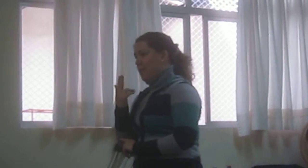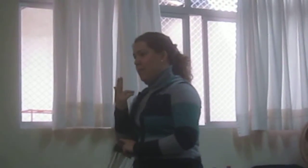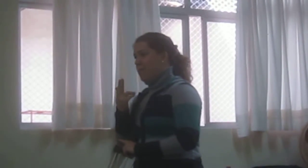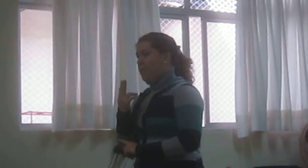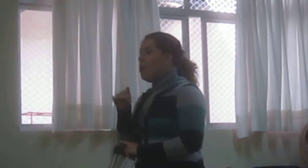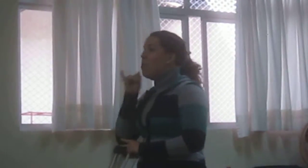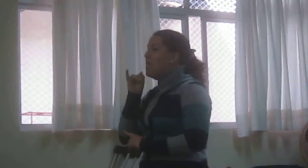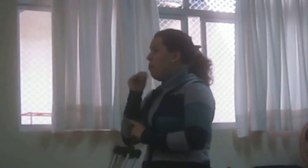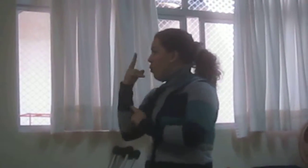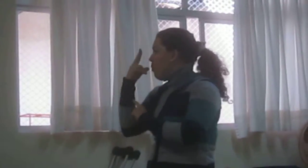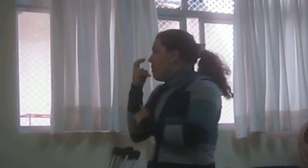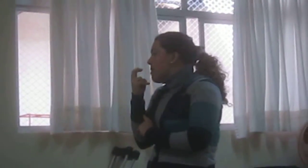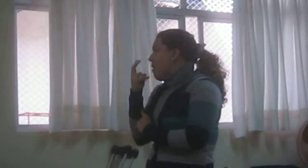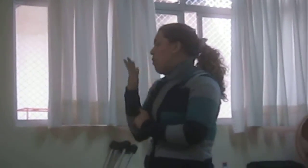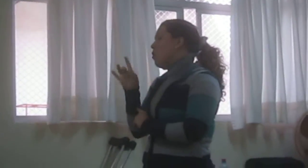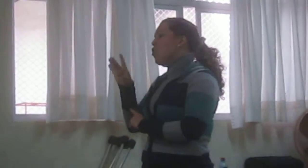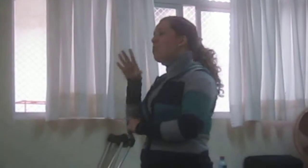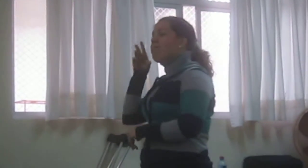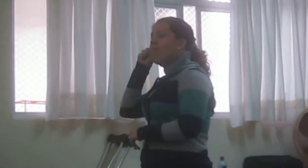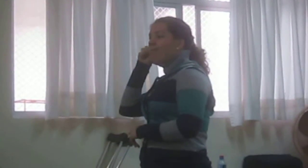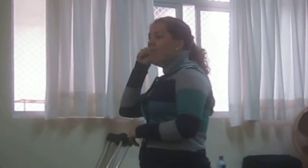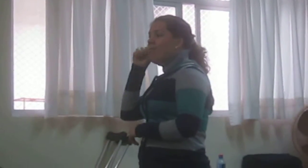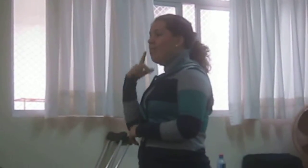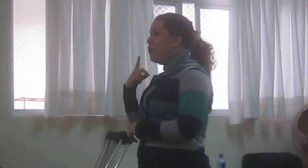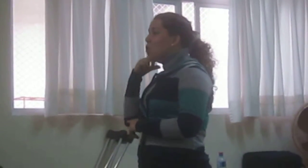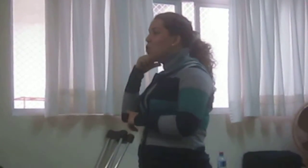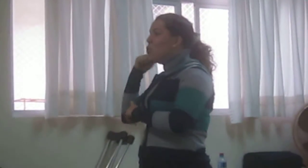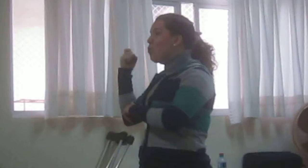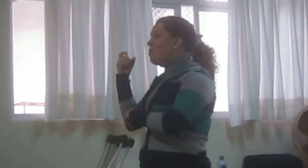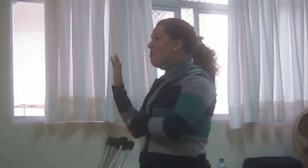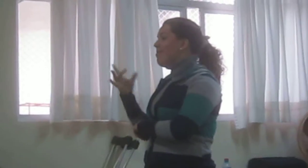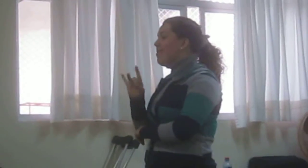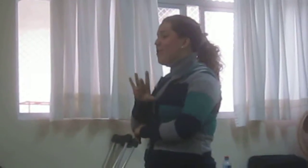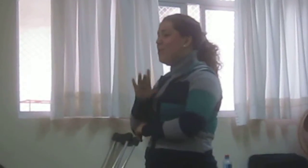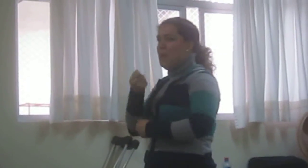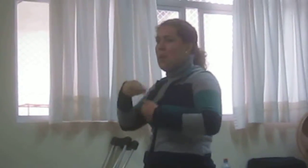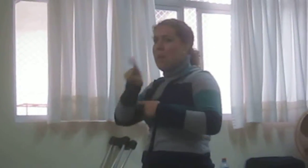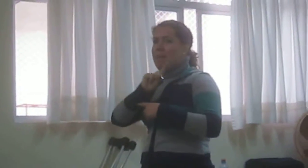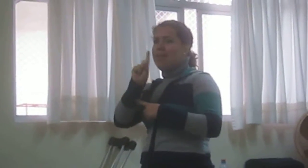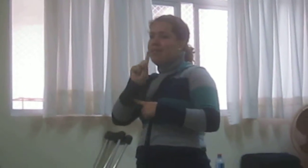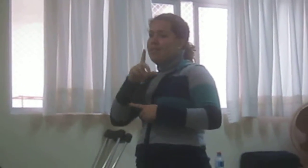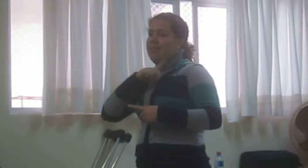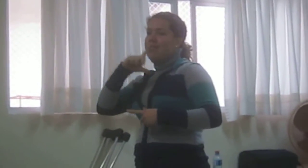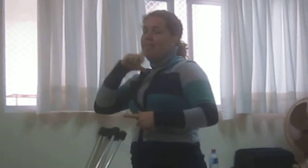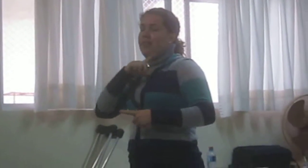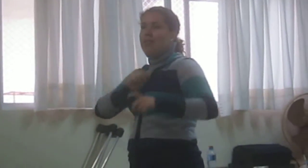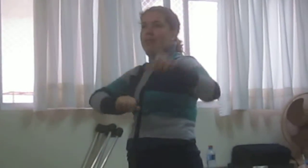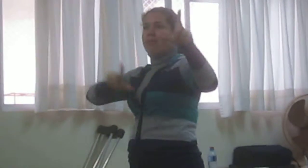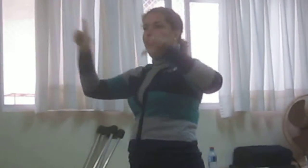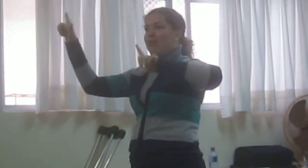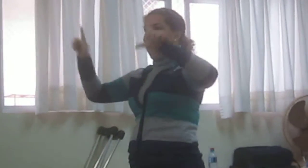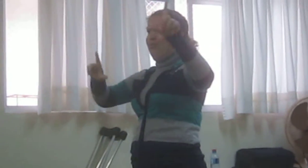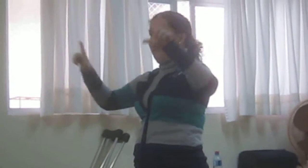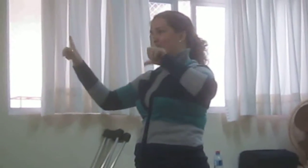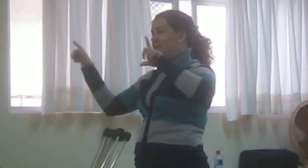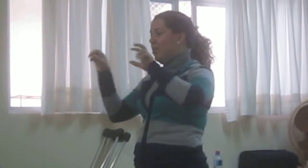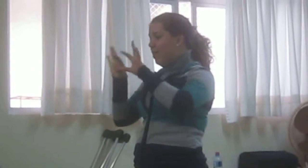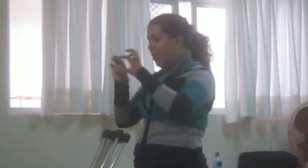surdo, o visual. Eu acho que não precisa ter na tela escrita, eu acho que só o